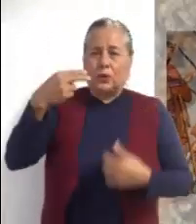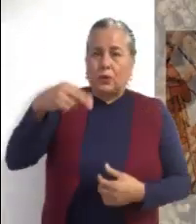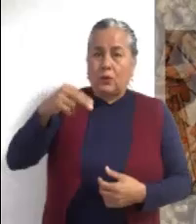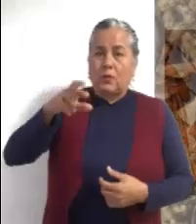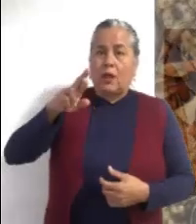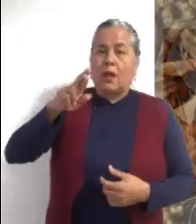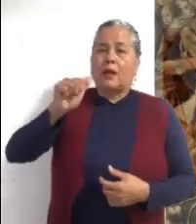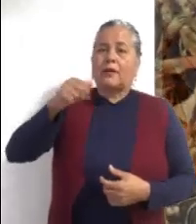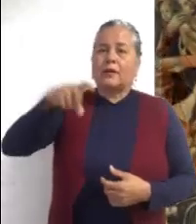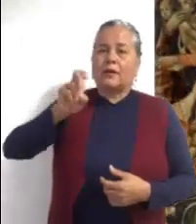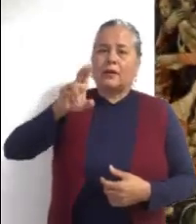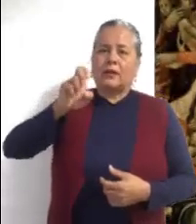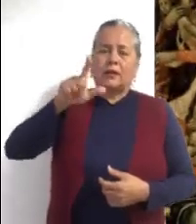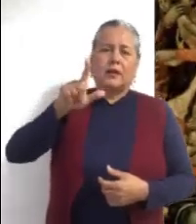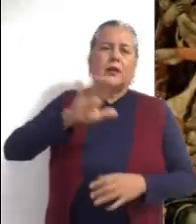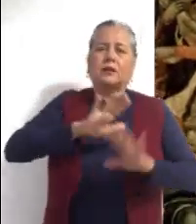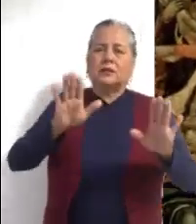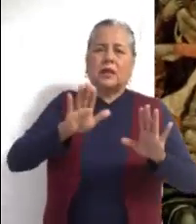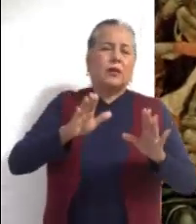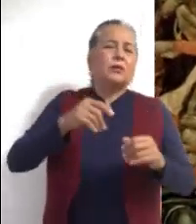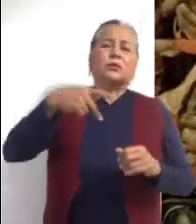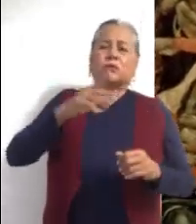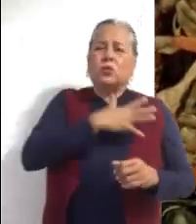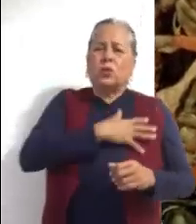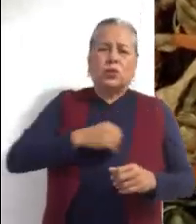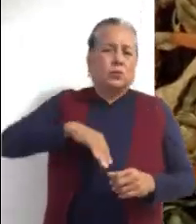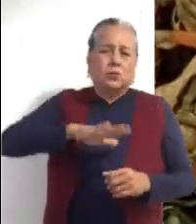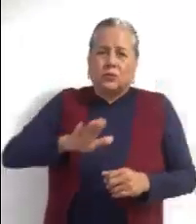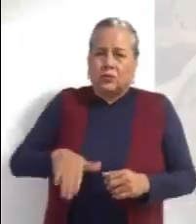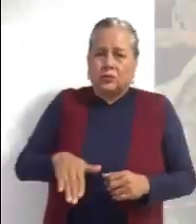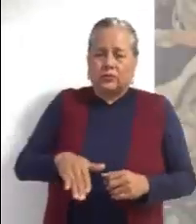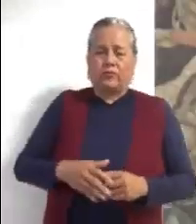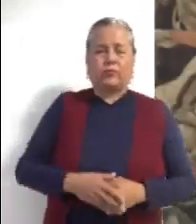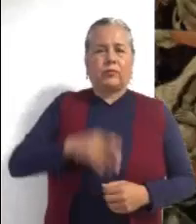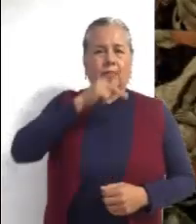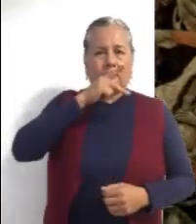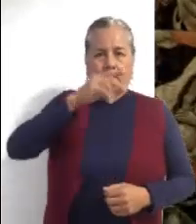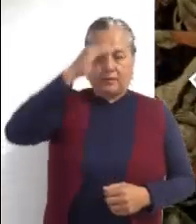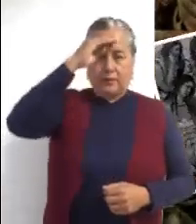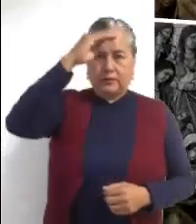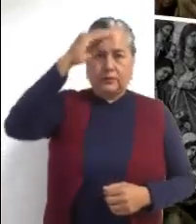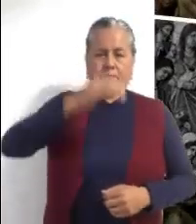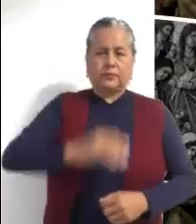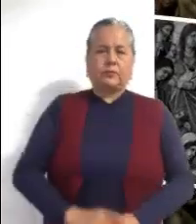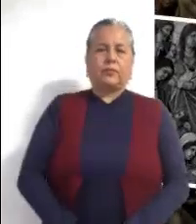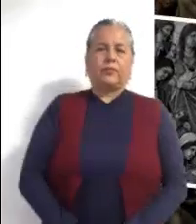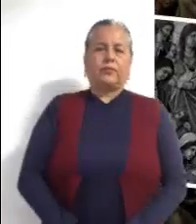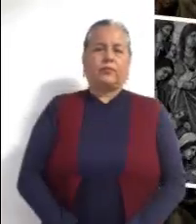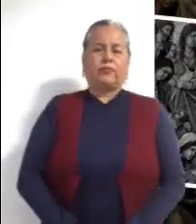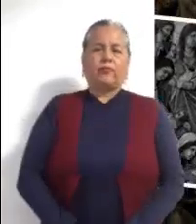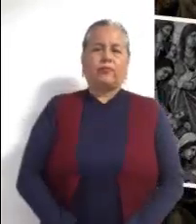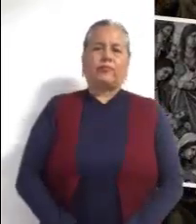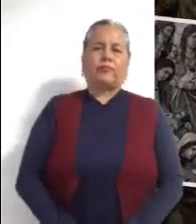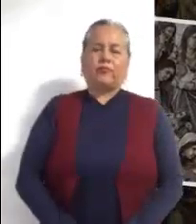por sus hijos y no quiere que la consuelen Porque ya están muertos Palabra del Señor Me